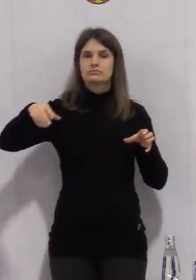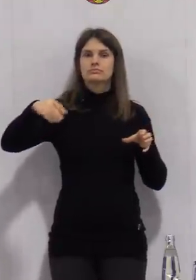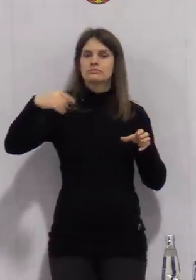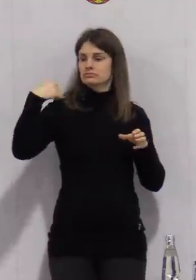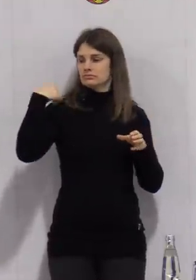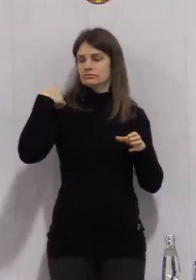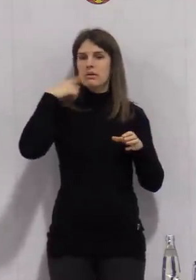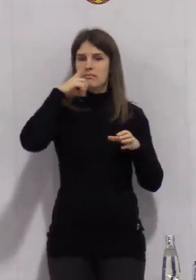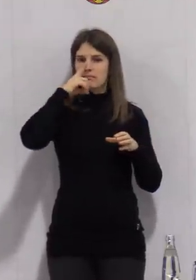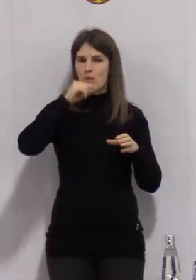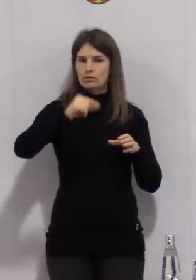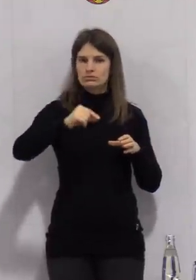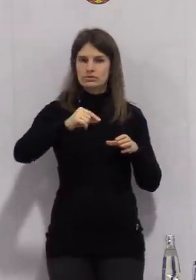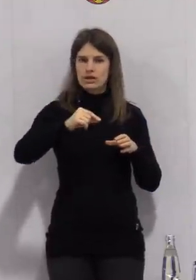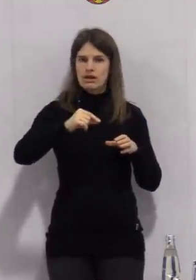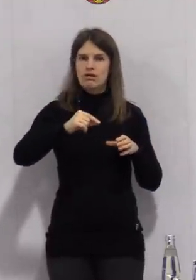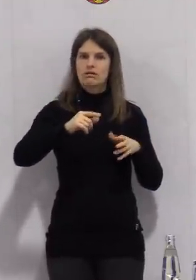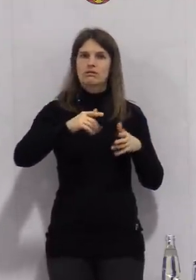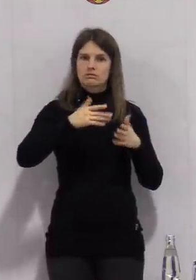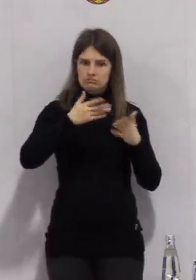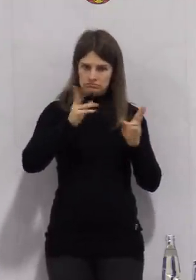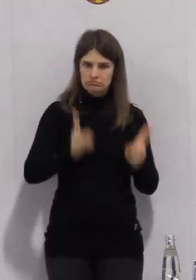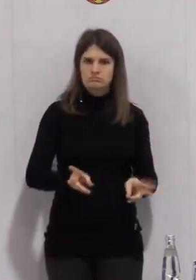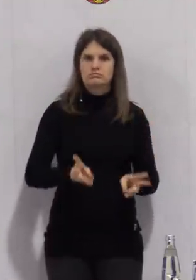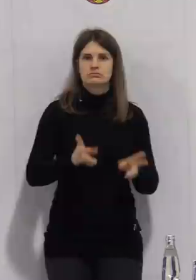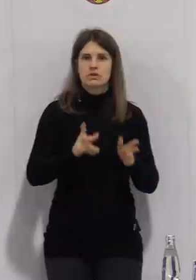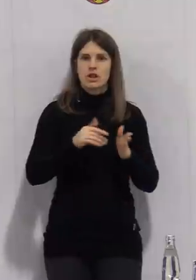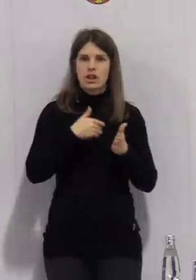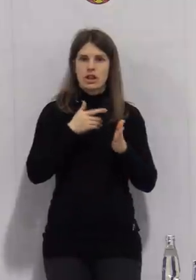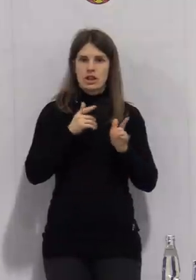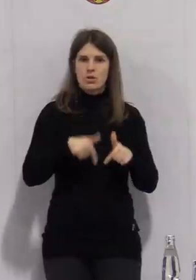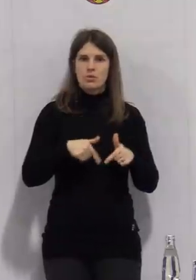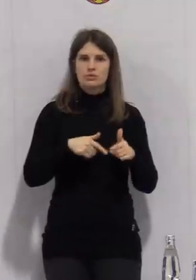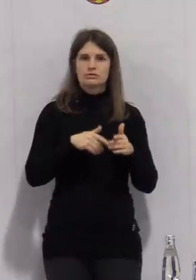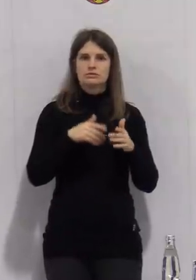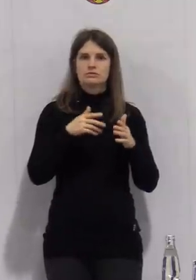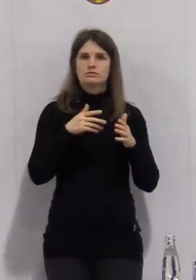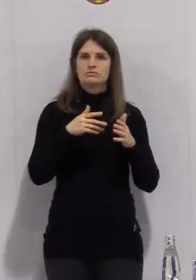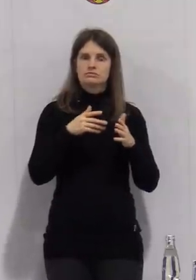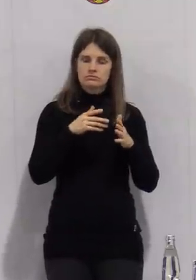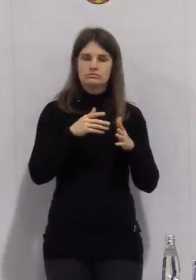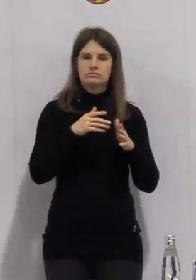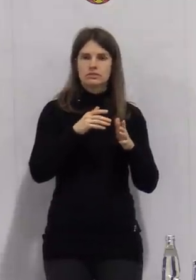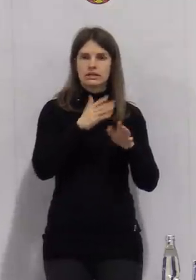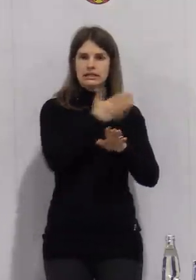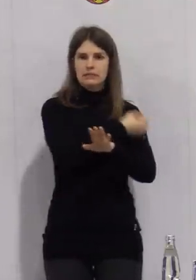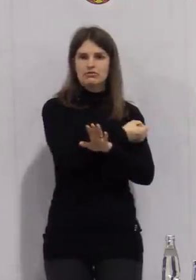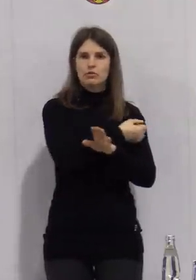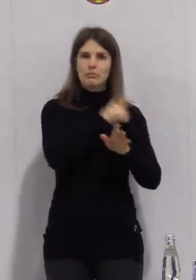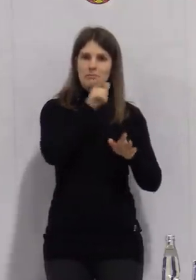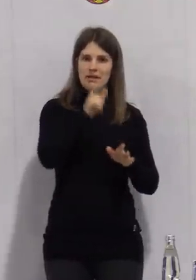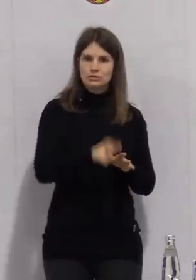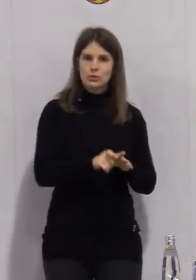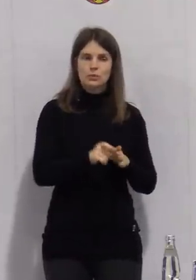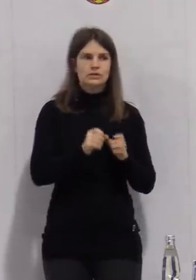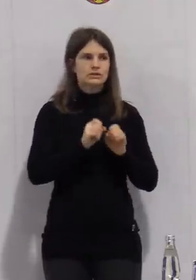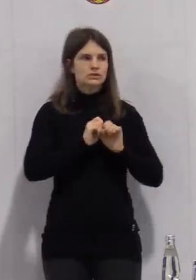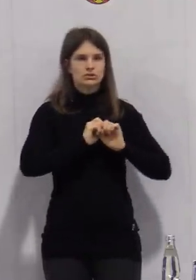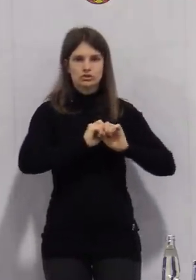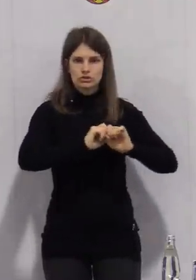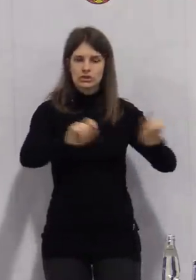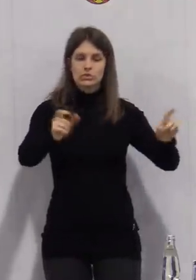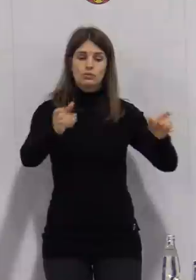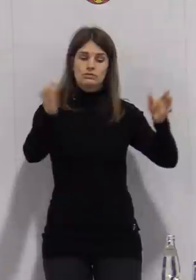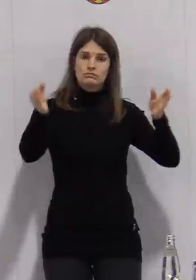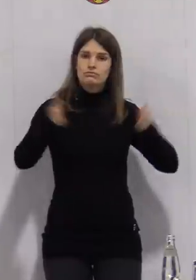begonnen, dieses Angebot des Burgenlandkreises Personen über 80 Jahre persönlich anzuschreiben und